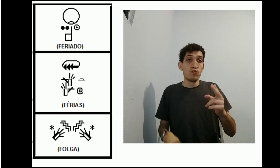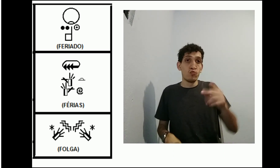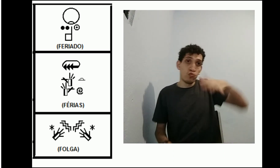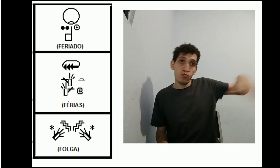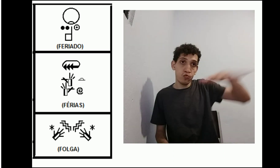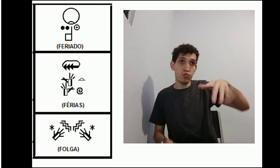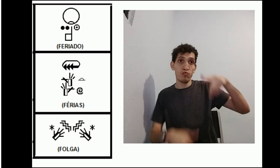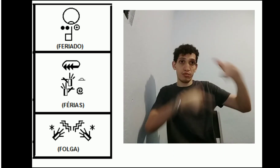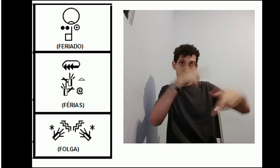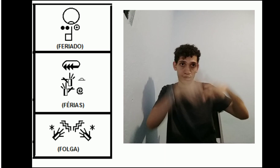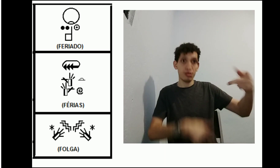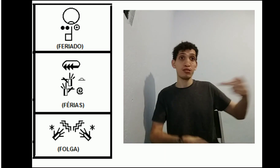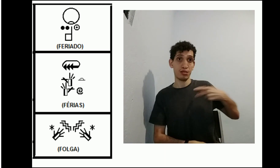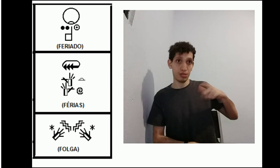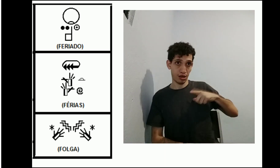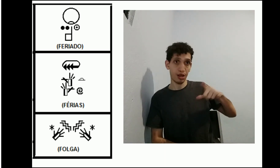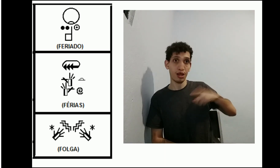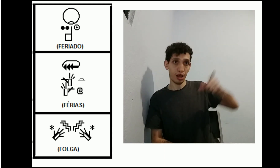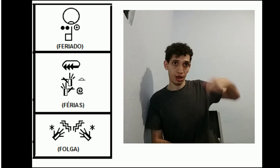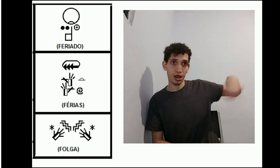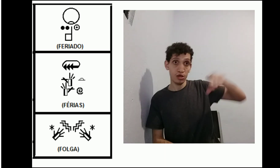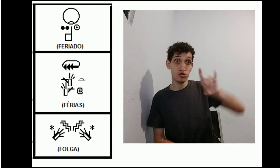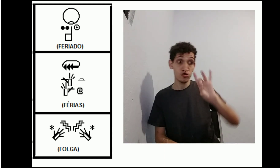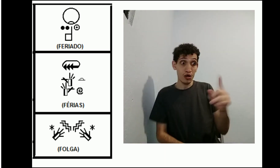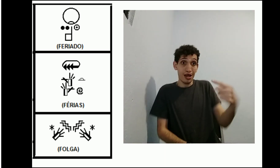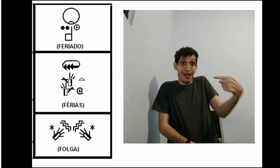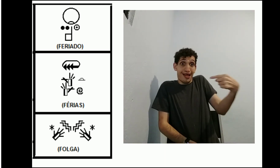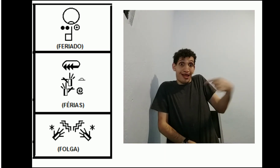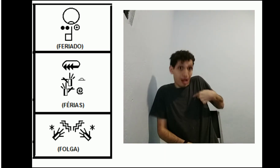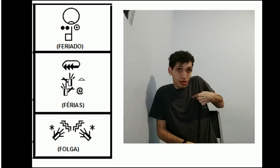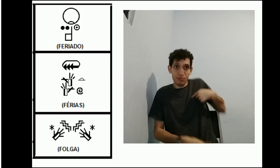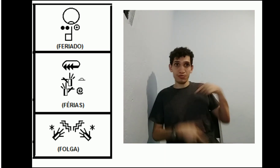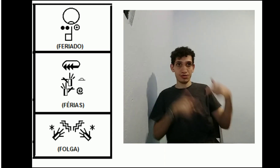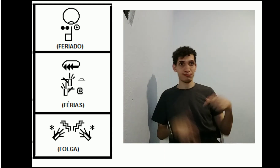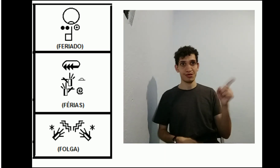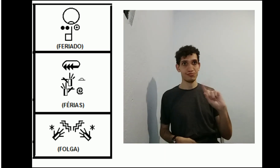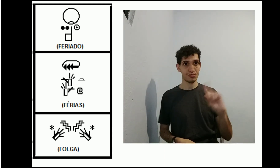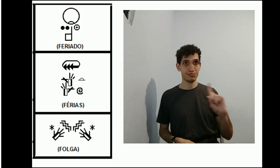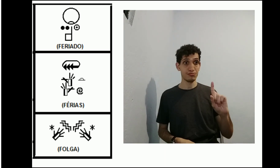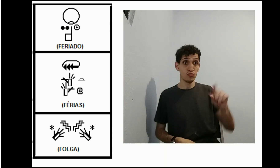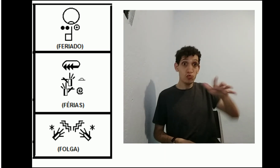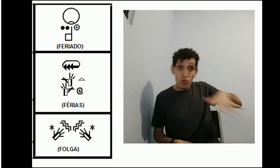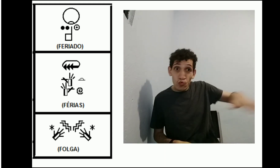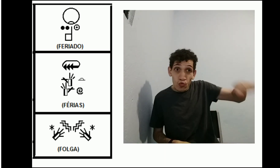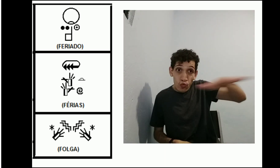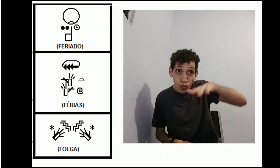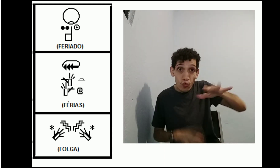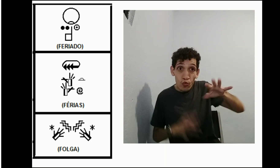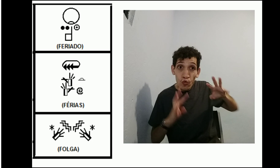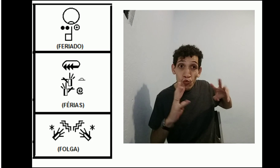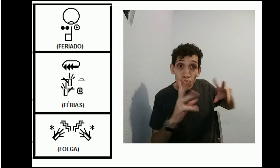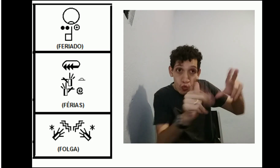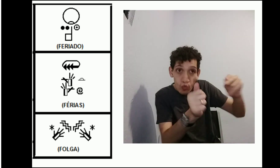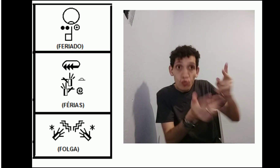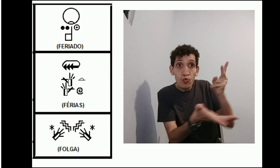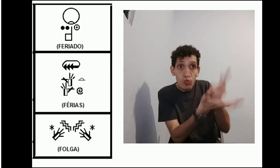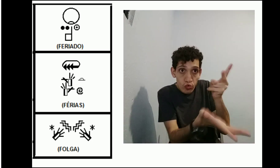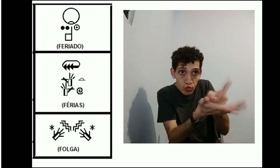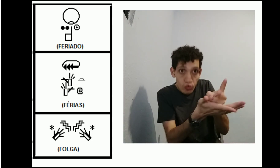É igual que as pessoas, elas estão trabalhando ali, né? Mas, a pessoa em si, uma pessoa não está. E